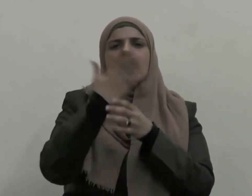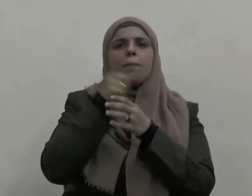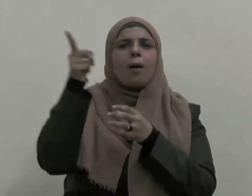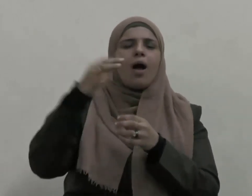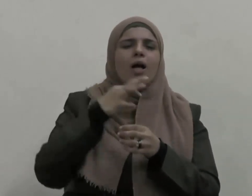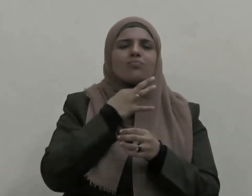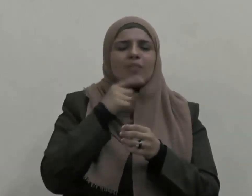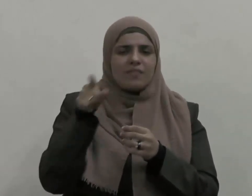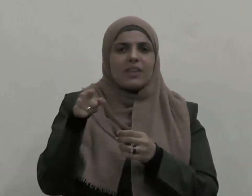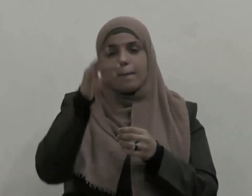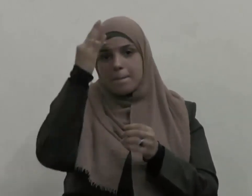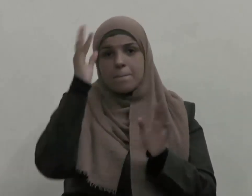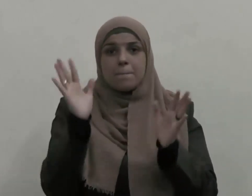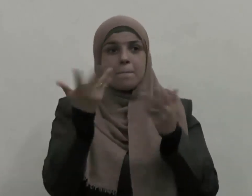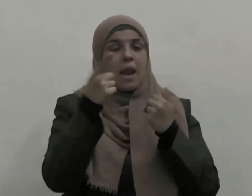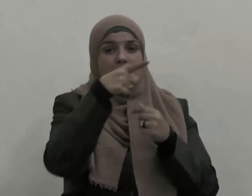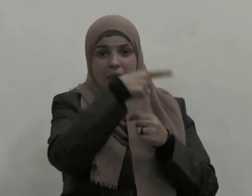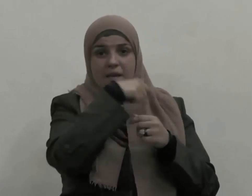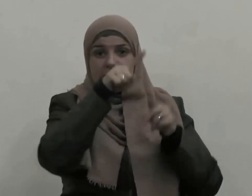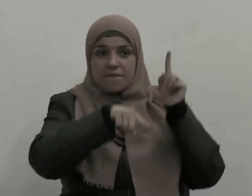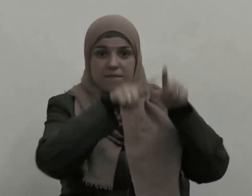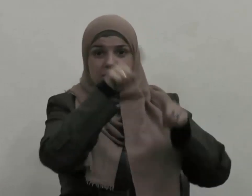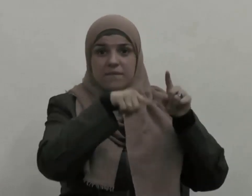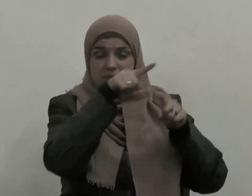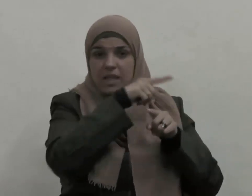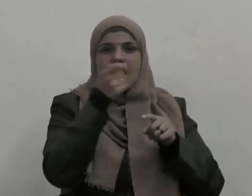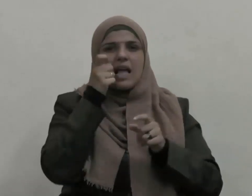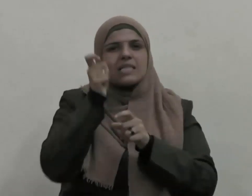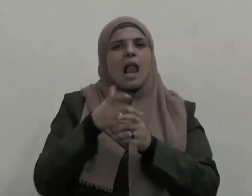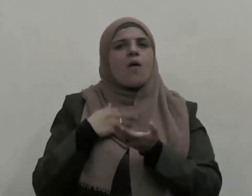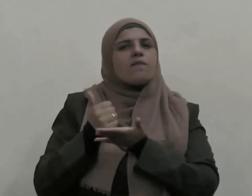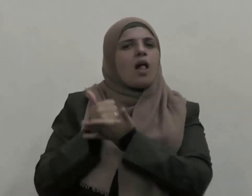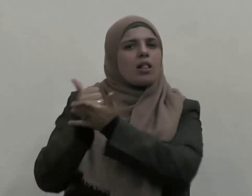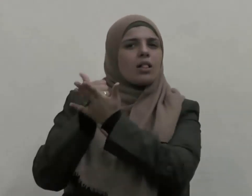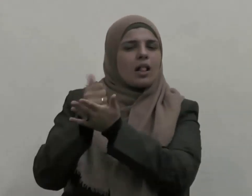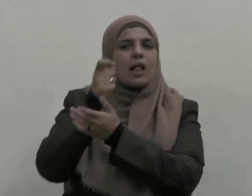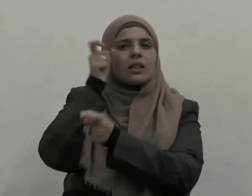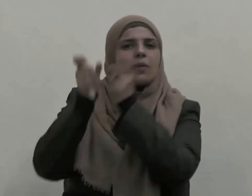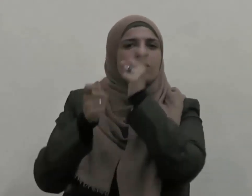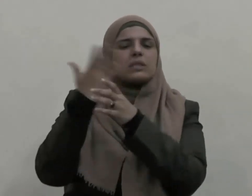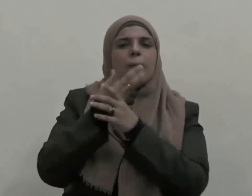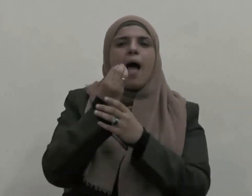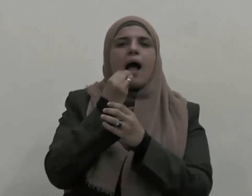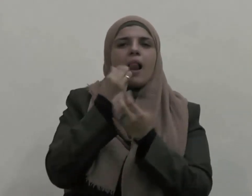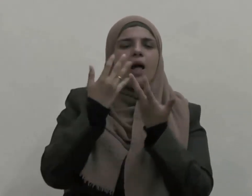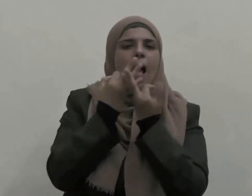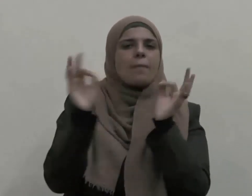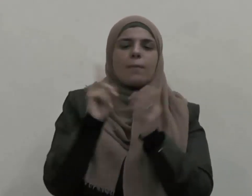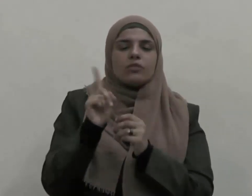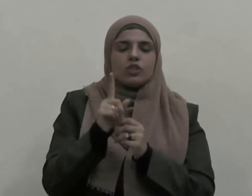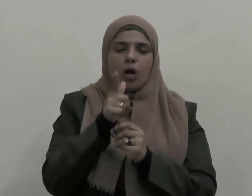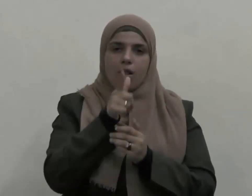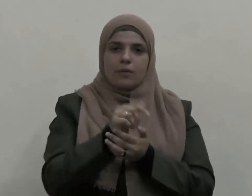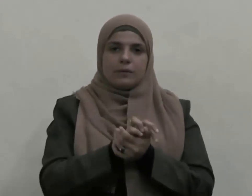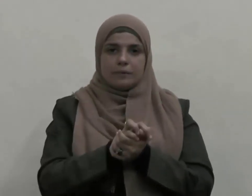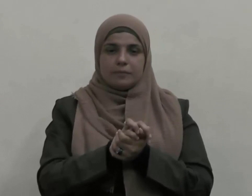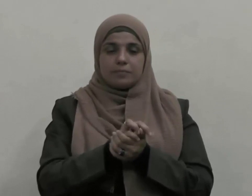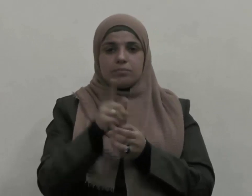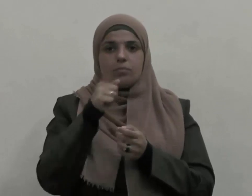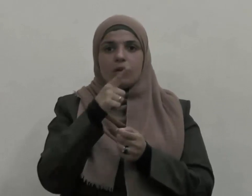له فضل من زاد فليعد به على من لا زاد له قال فذكر من أصناف المال